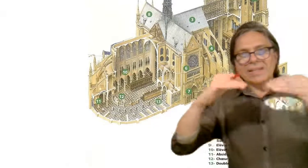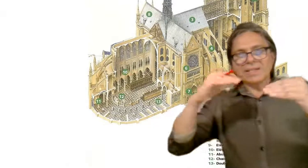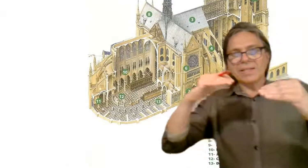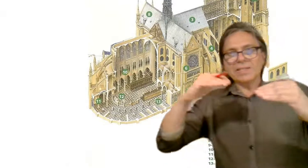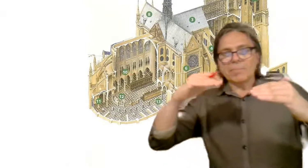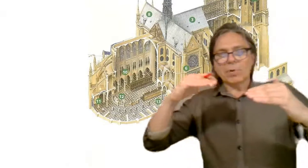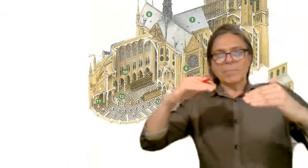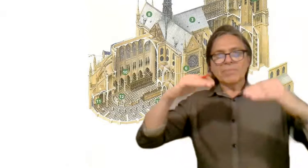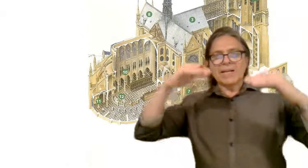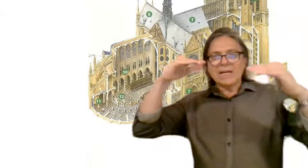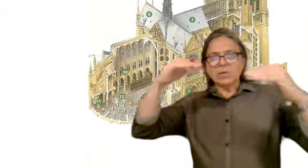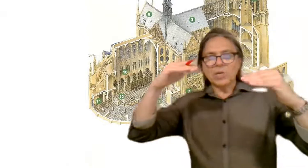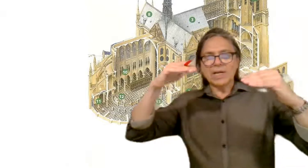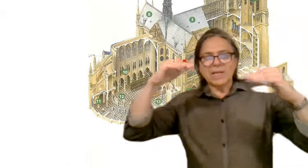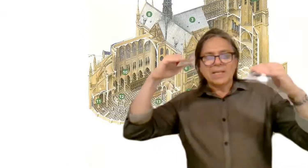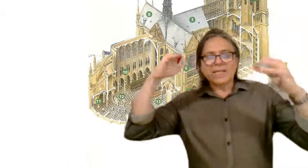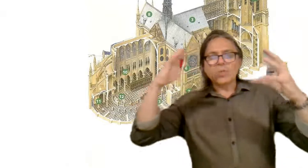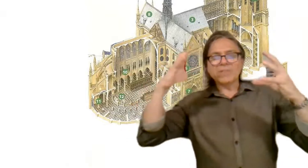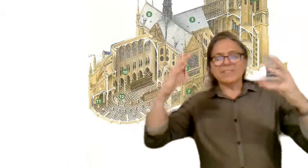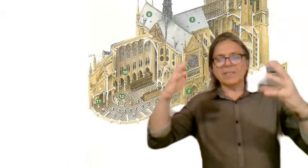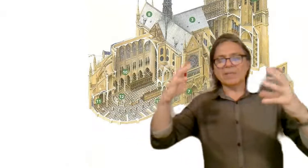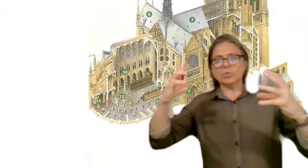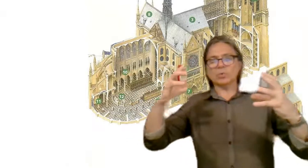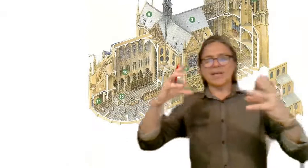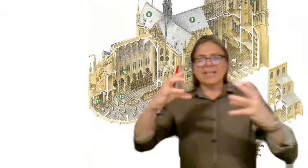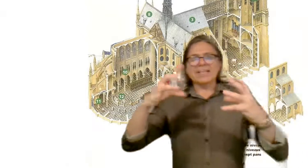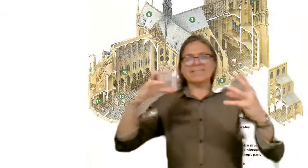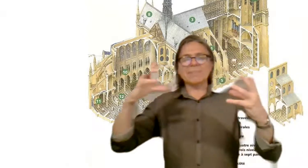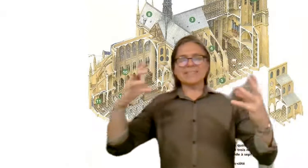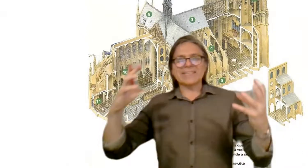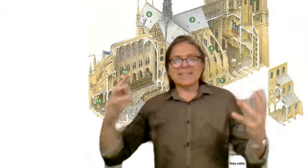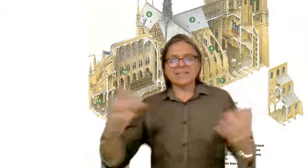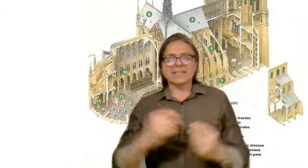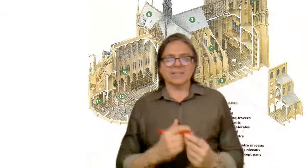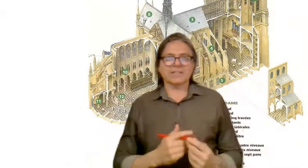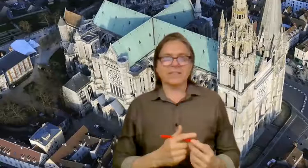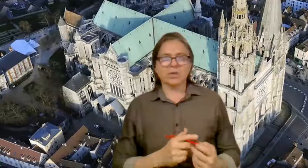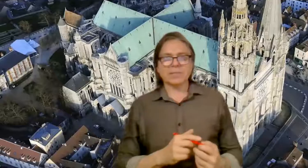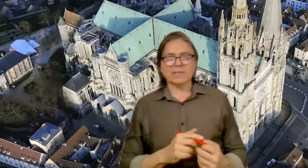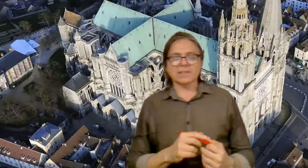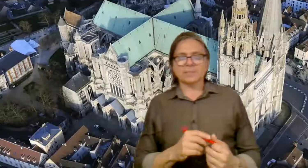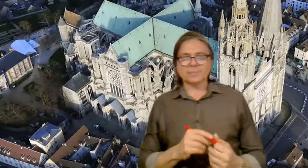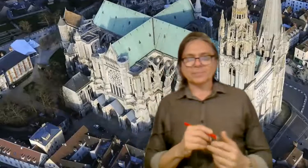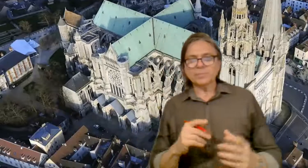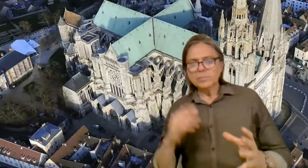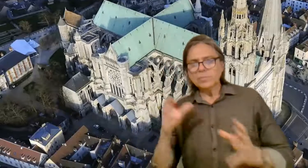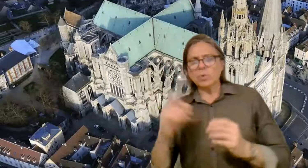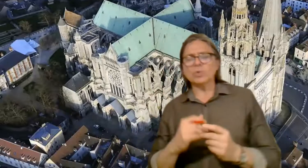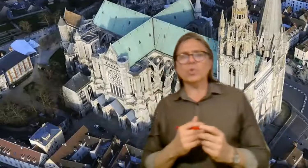caracteriza por la altura y cómo el sistema estructural se materializa exteriormente. Cuando uno